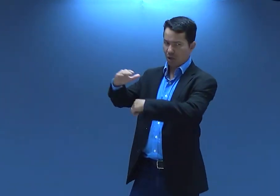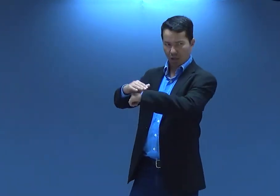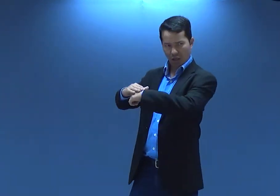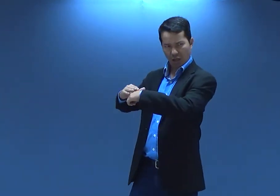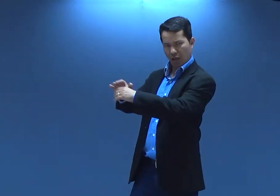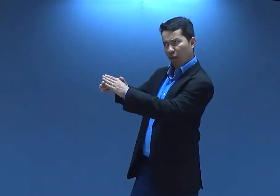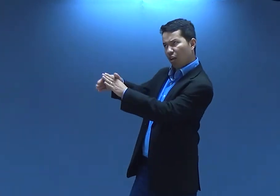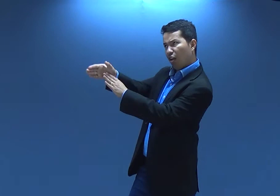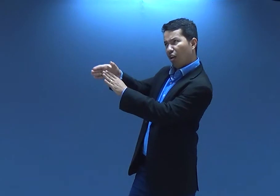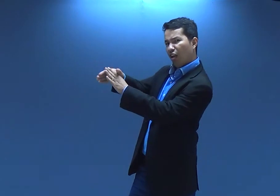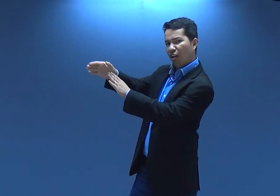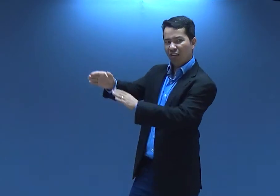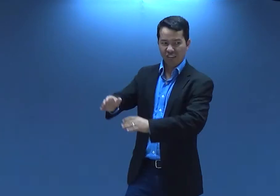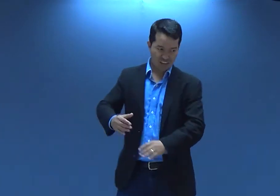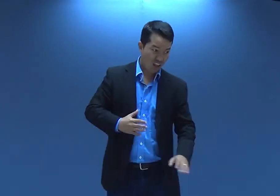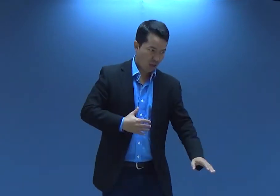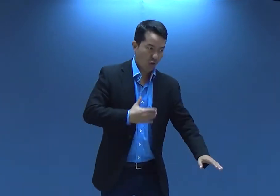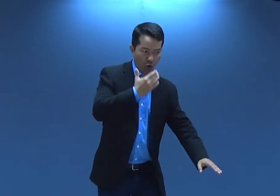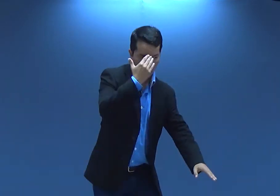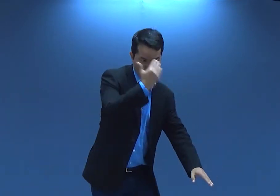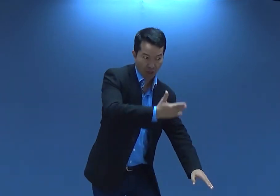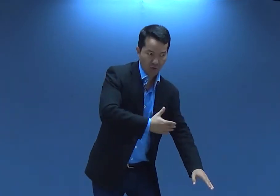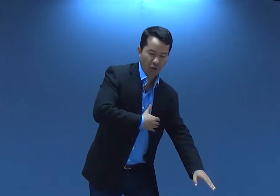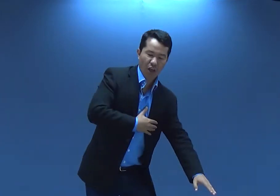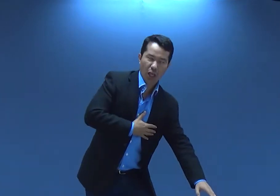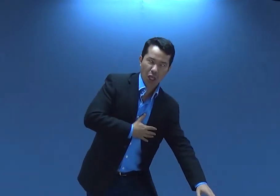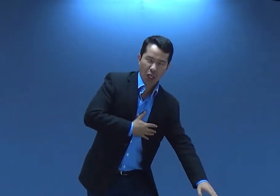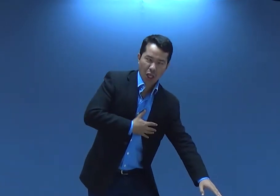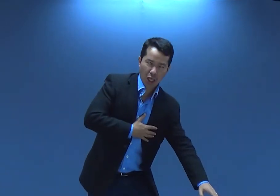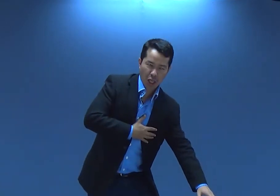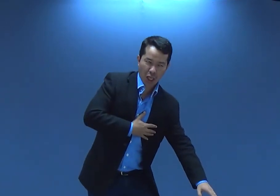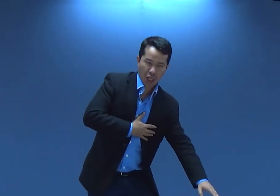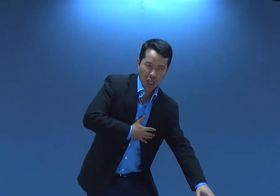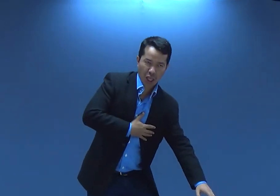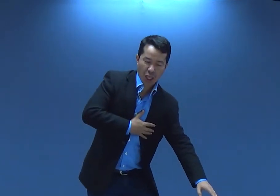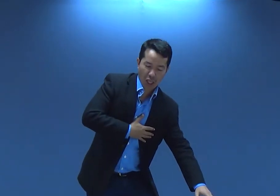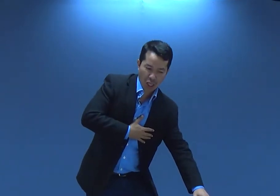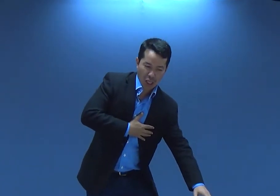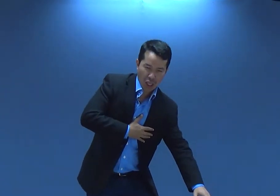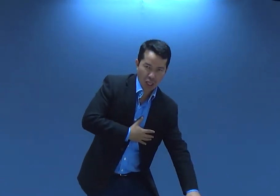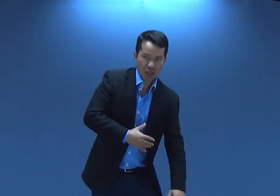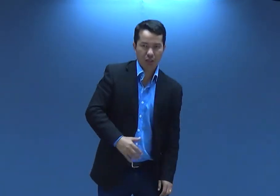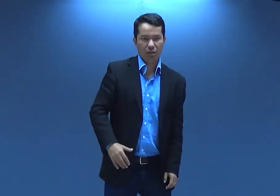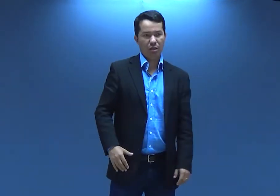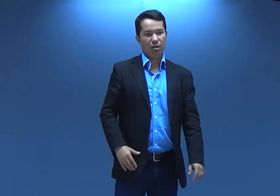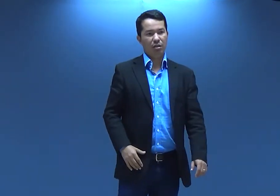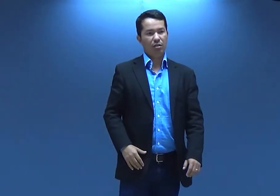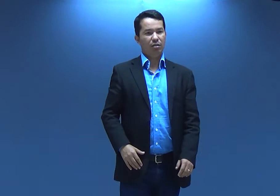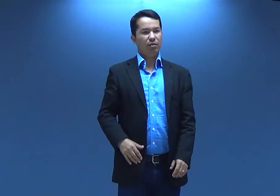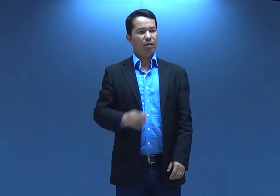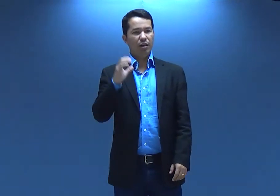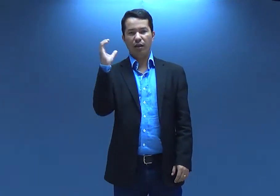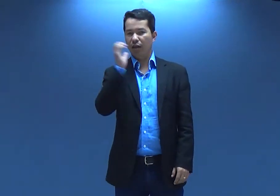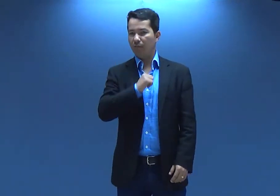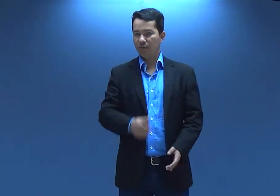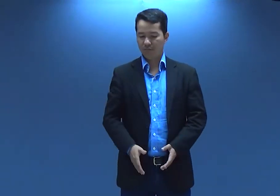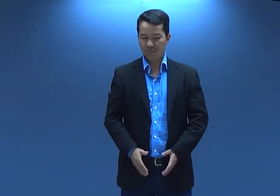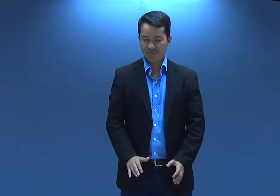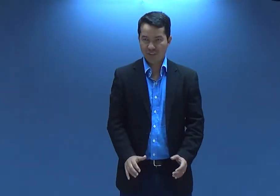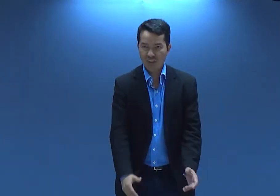Calma. Né? E ela começou a conciliar ele. Ai, tá. Ai, ai. Tô mais tranquila agora, né? E o que que